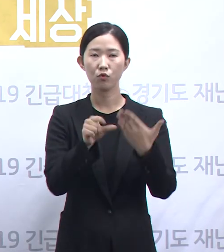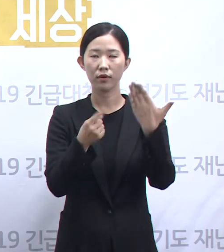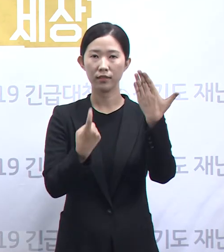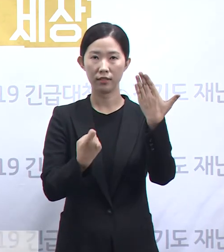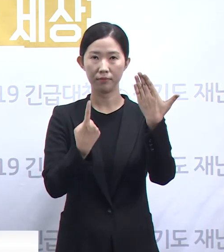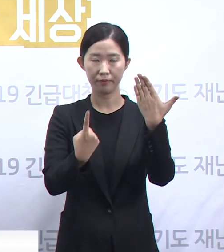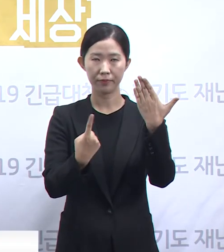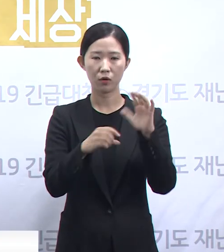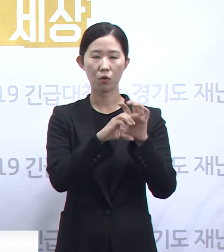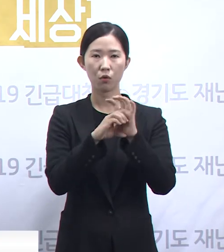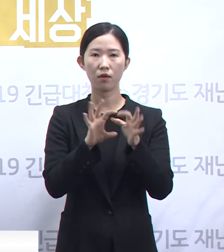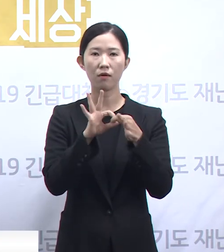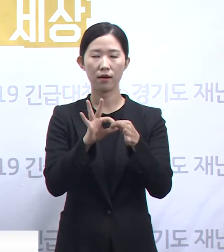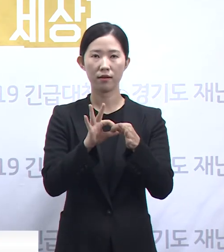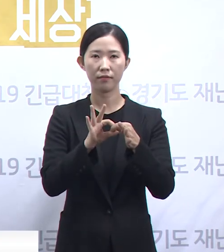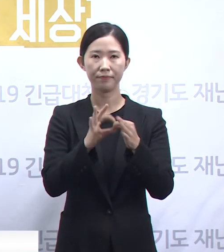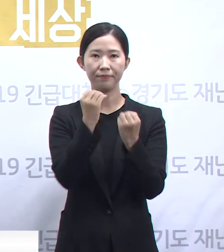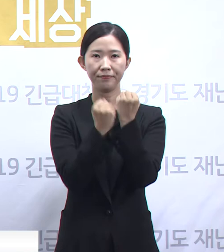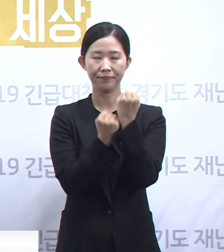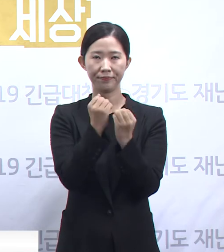정례 기자회견을 시작하겠습니다.